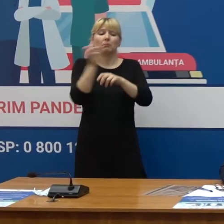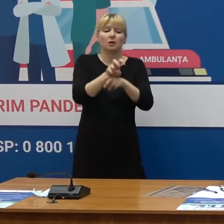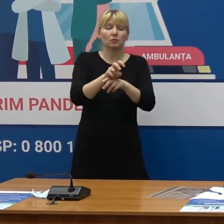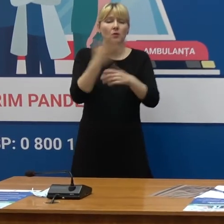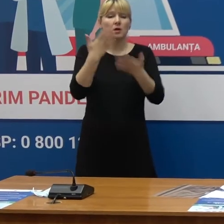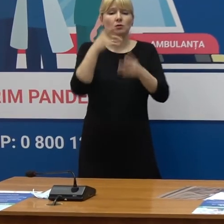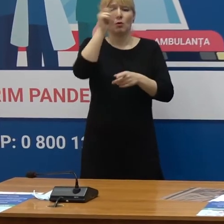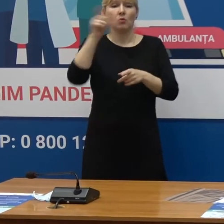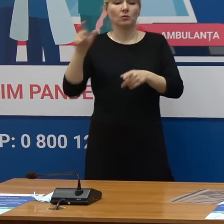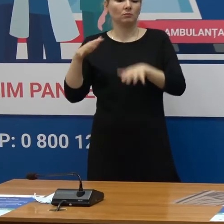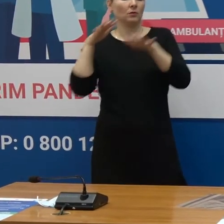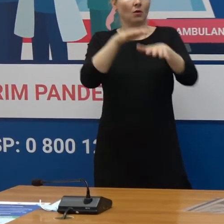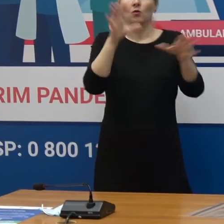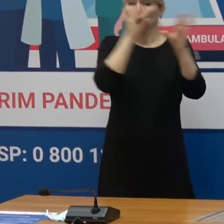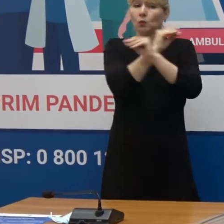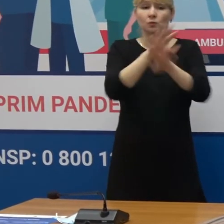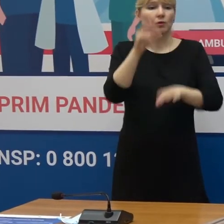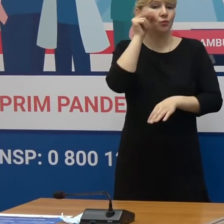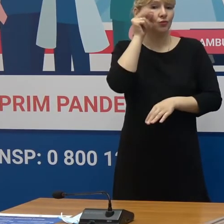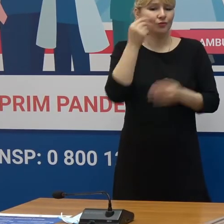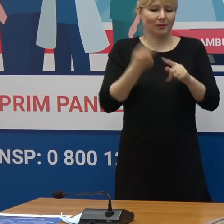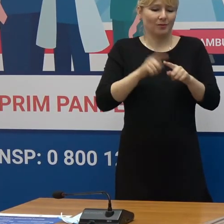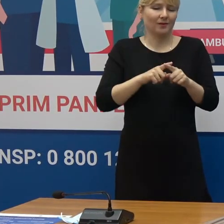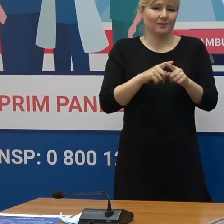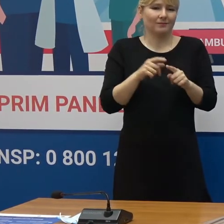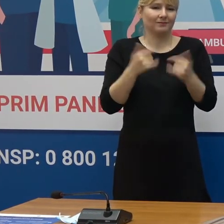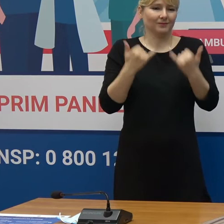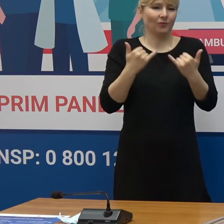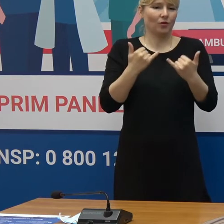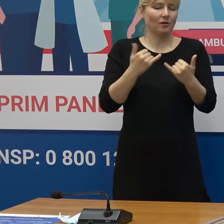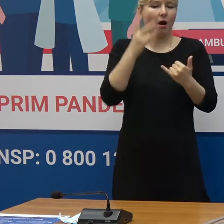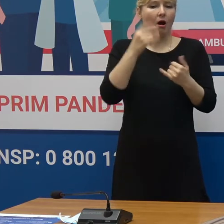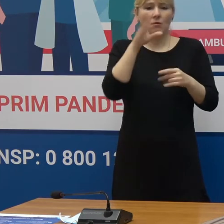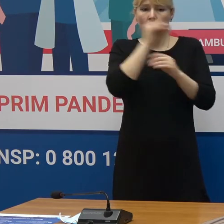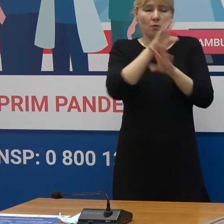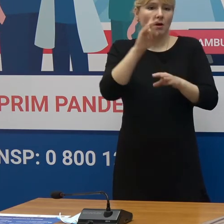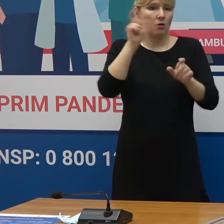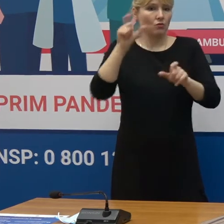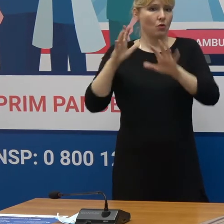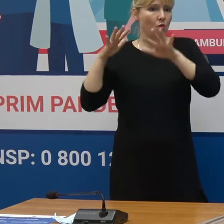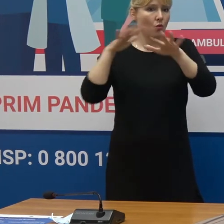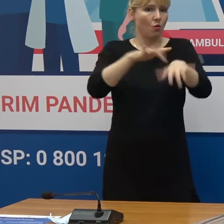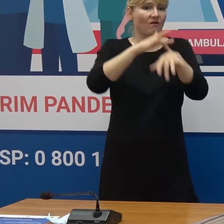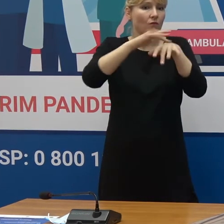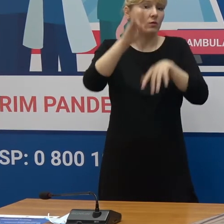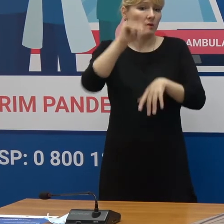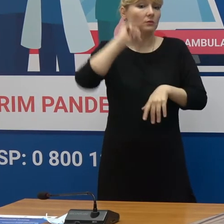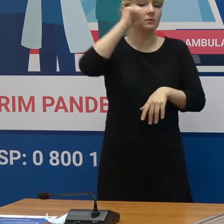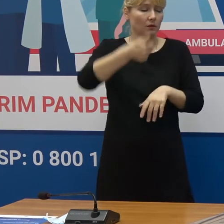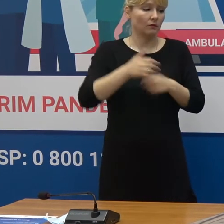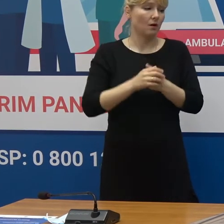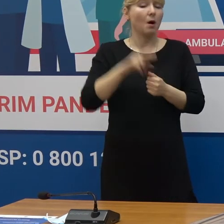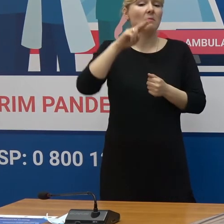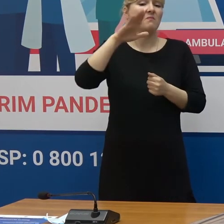ziua în care i s-a menționat pentru medicul? Pentru Pfizer, intervalul între doze este 28 de